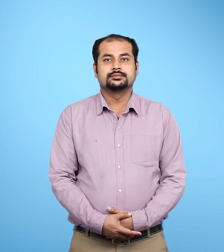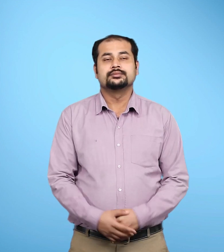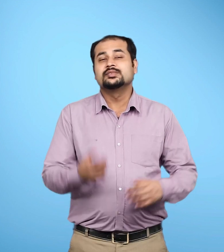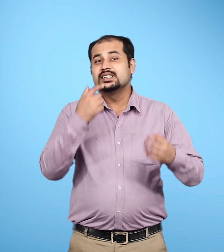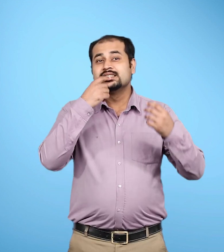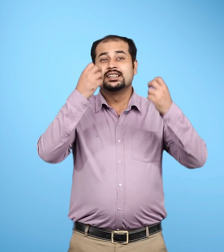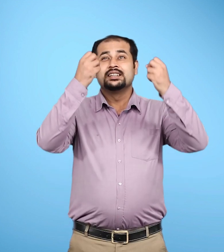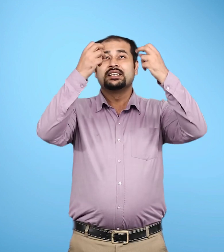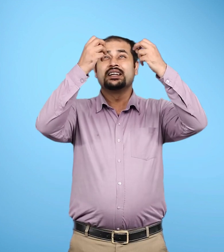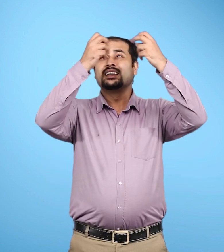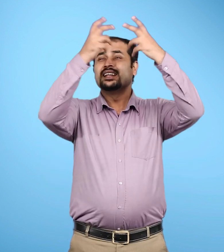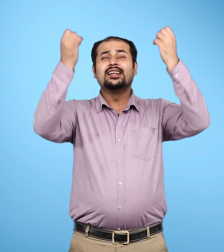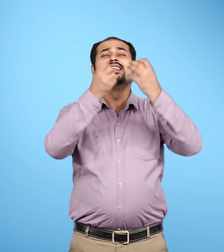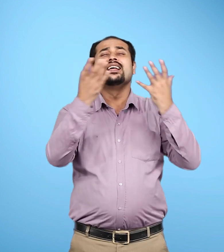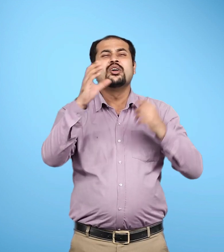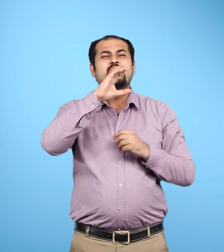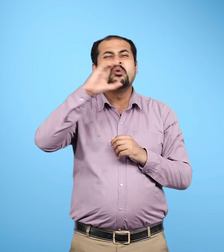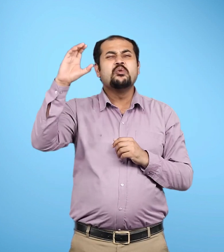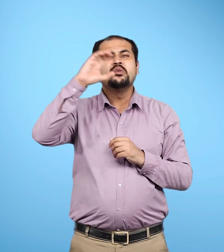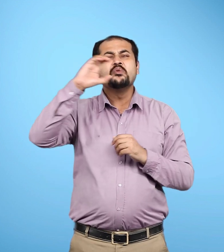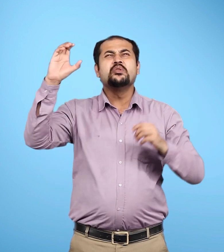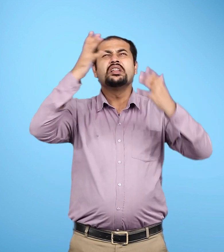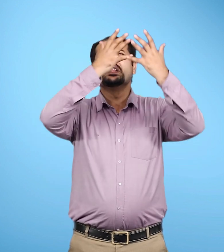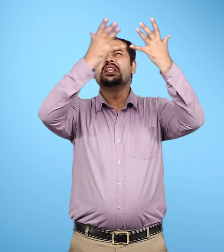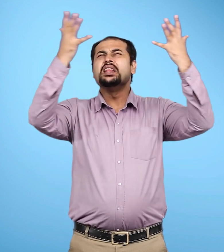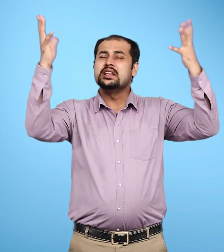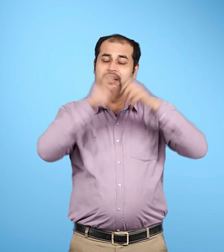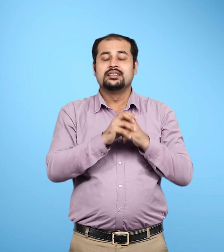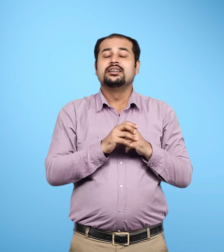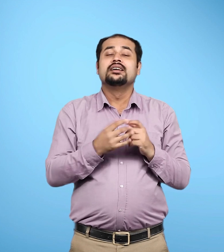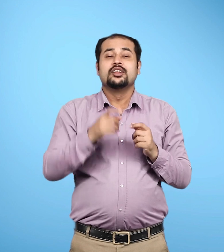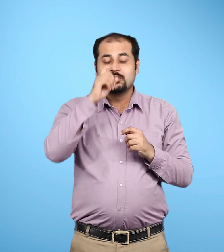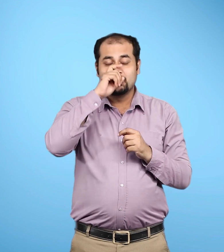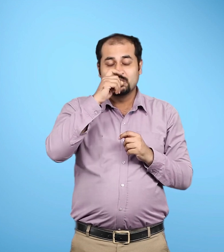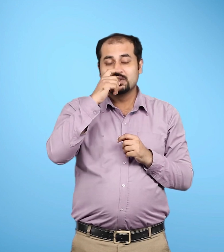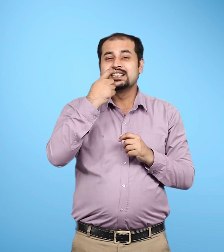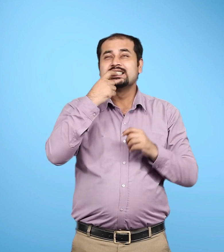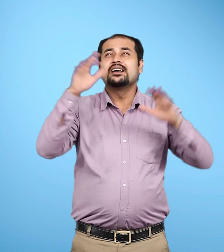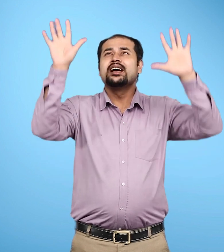आकाश गंगा करोणों तारों, बादलों तथा गैसों की एक प्रणाली है